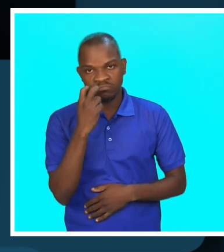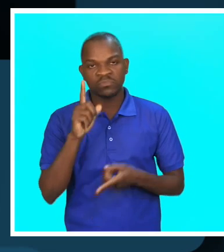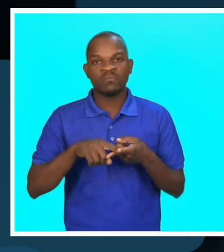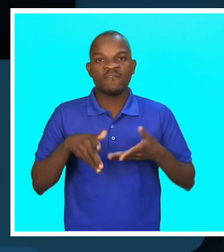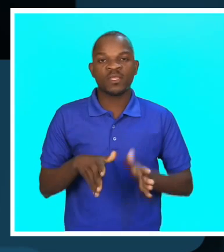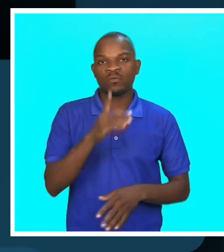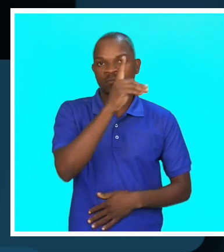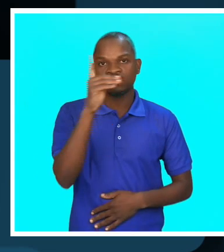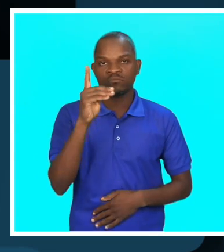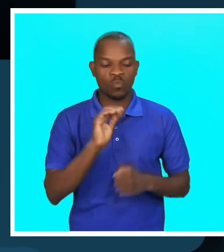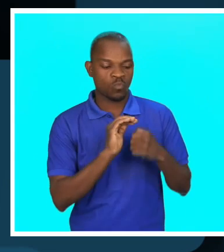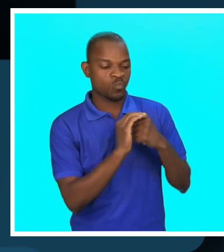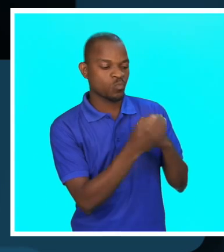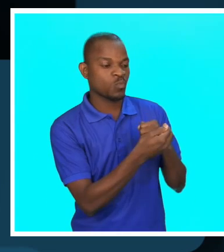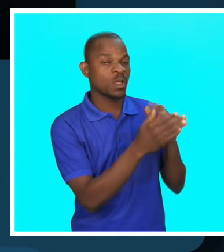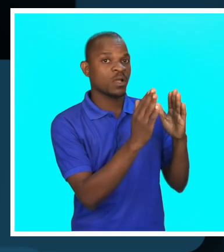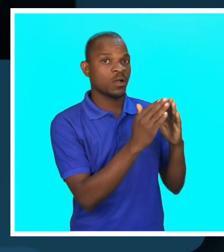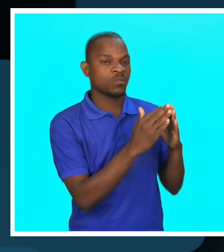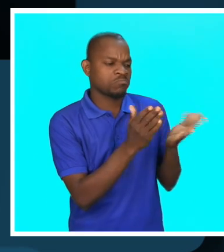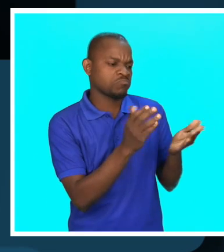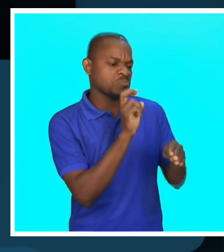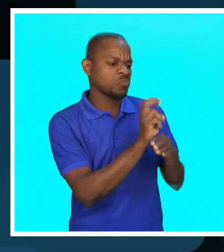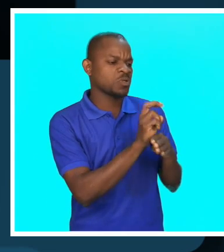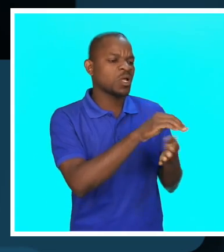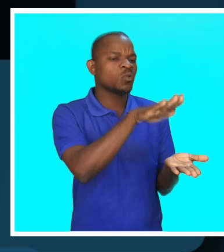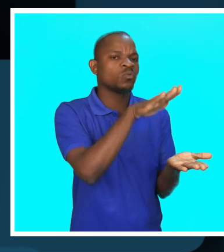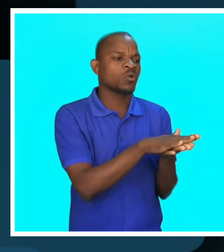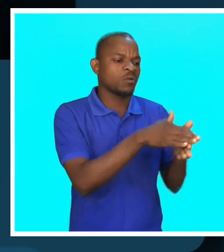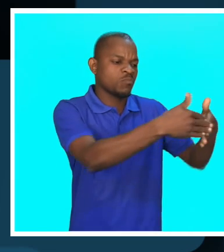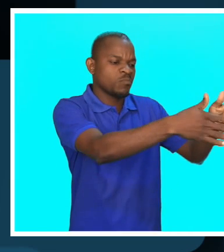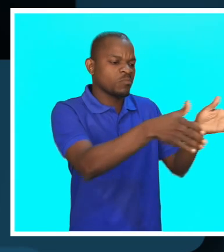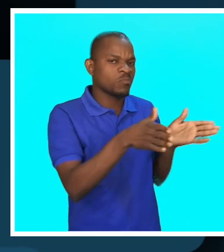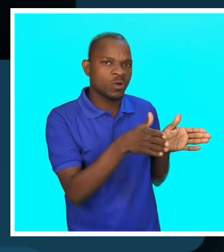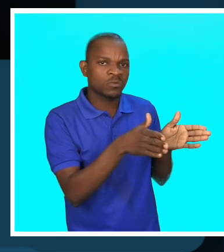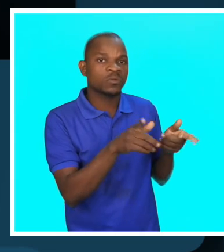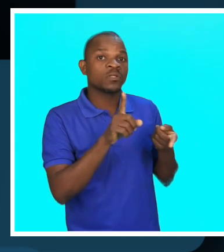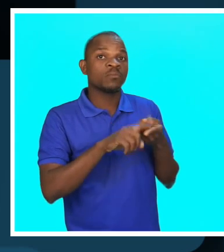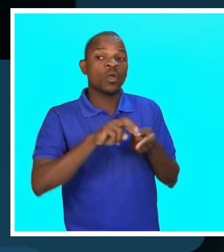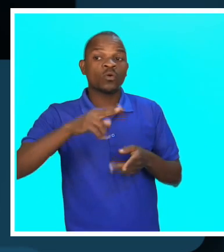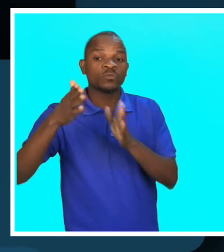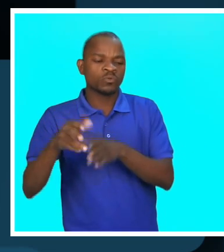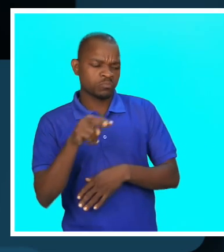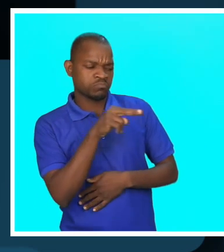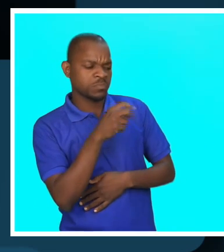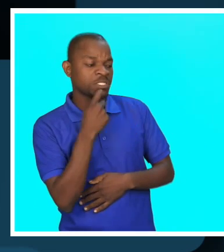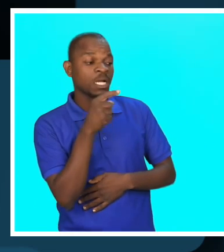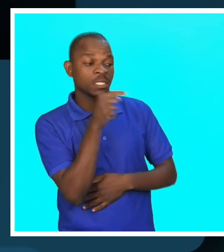deixam no público, deixam, sei, nem nos quadros. Talvez as pessoas só dizem, aqui tem criança aí.